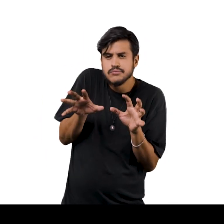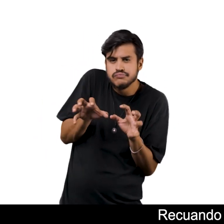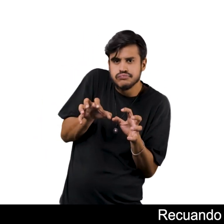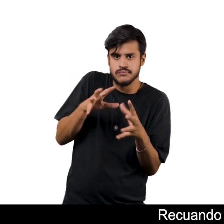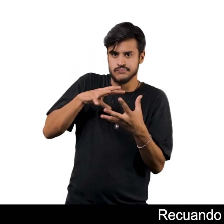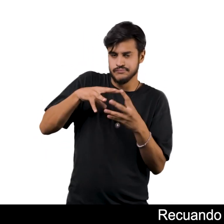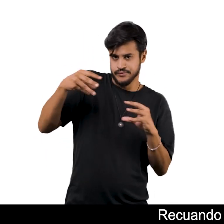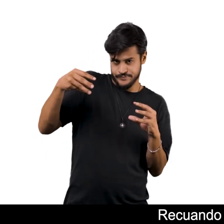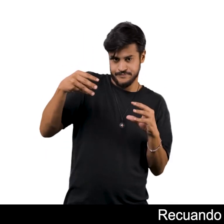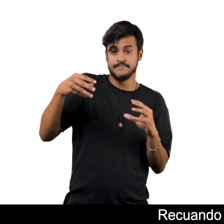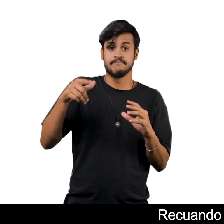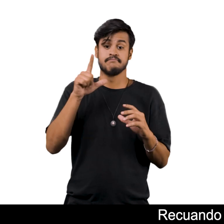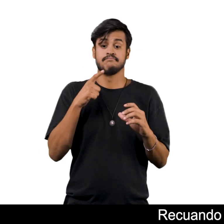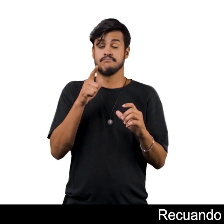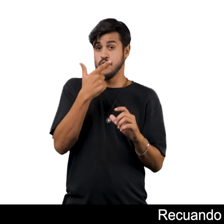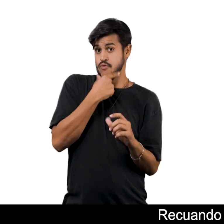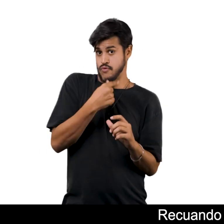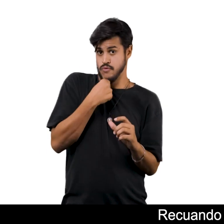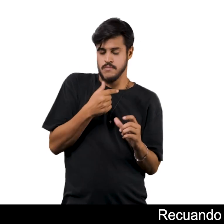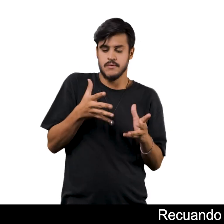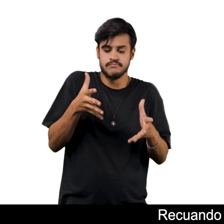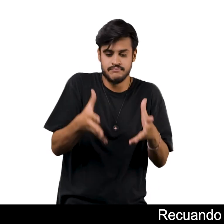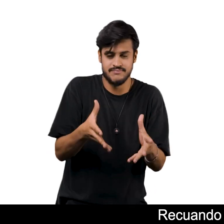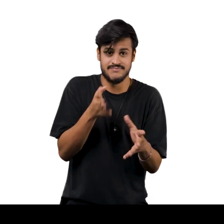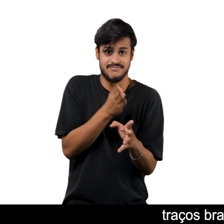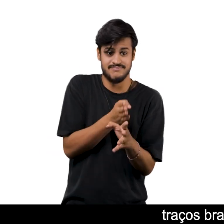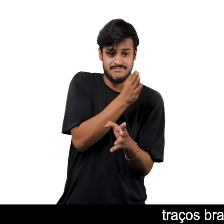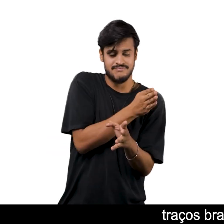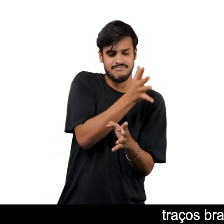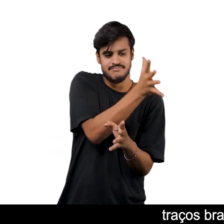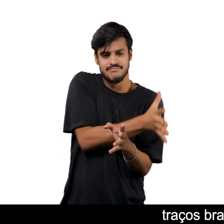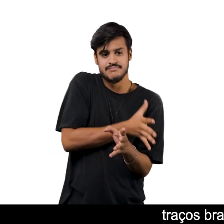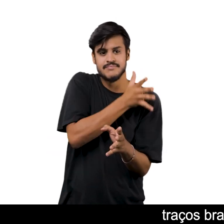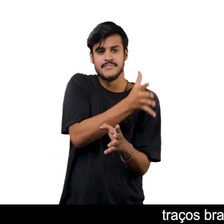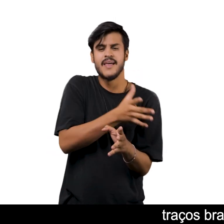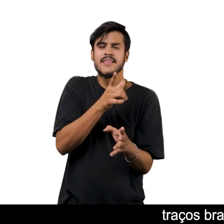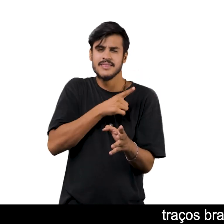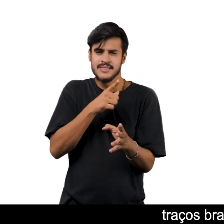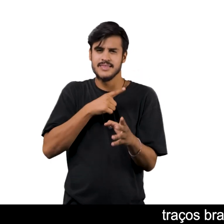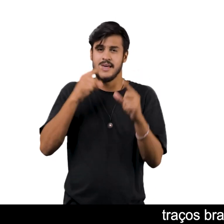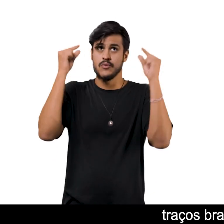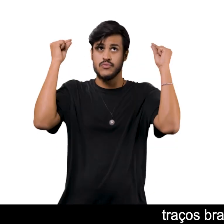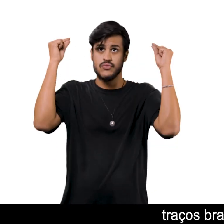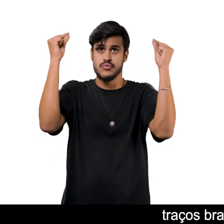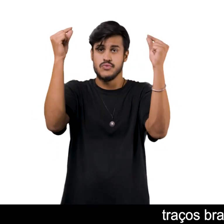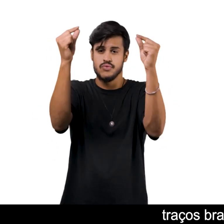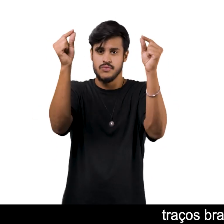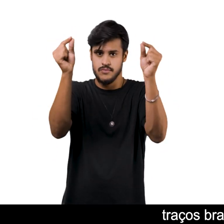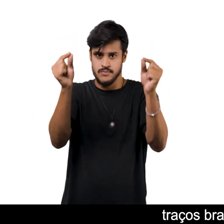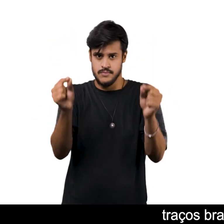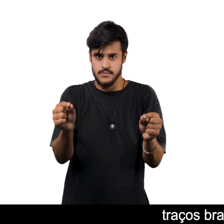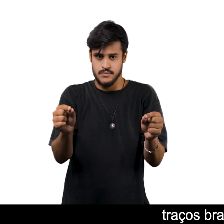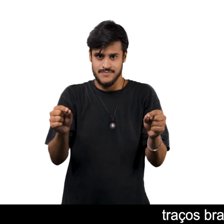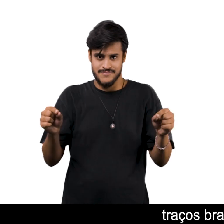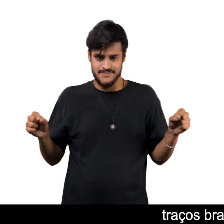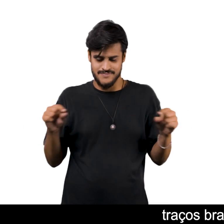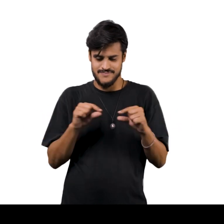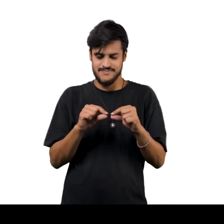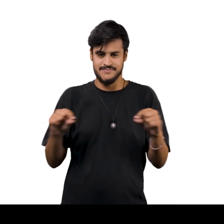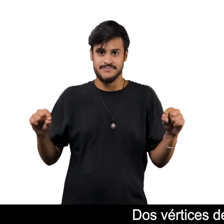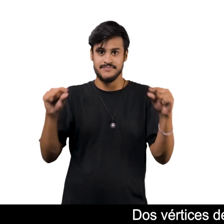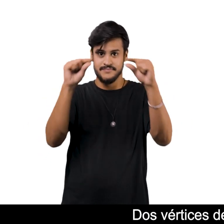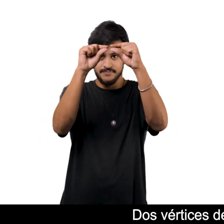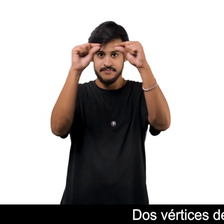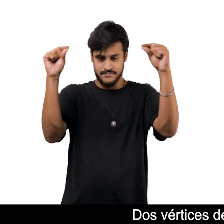Recuando atrás dele em segundo plano Traços brancos sutis descrevem um retângulo horizontal